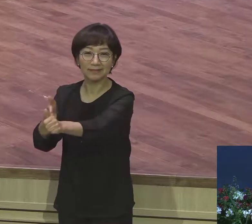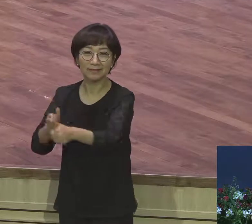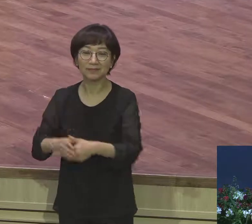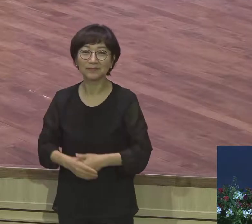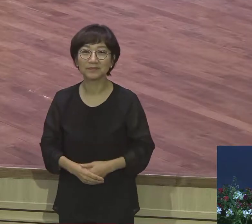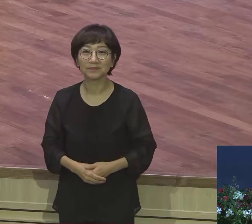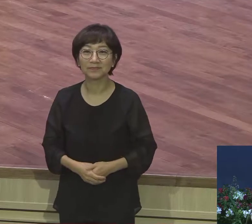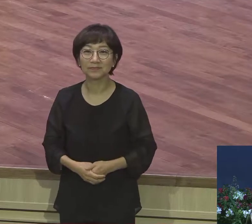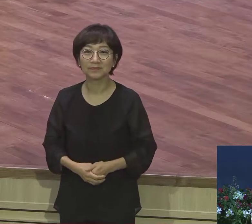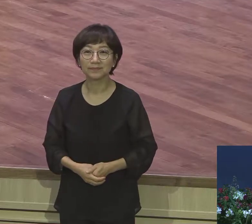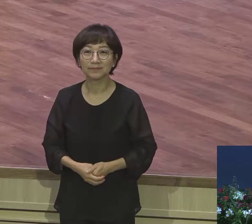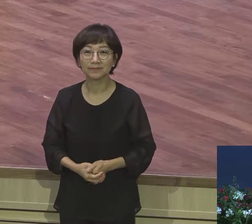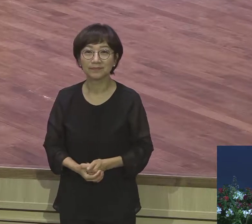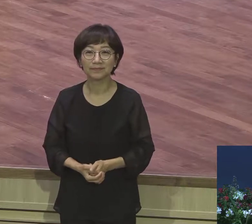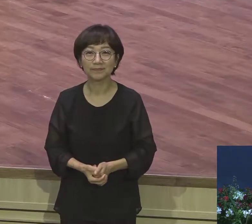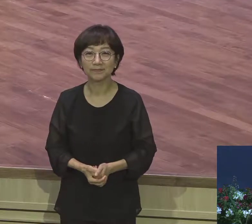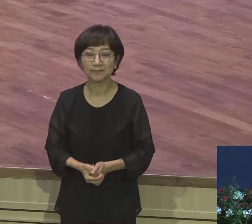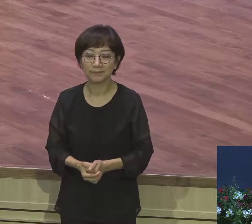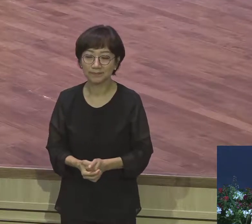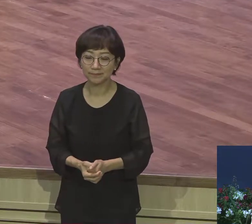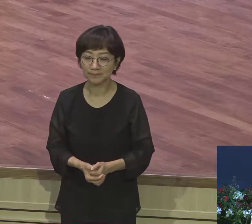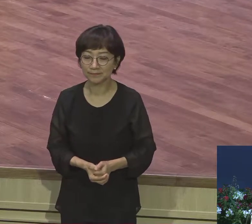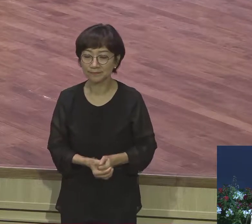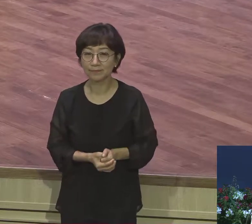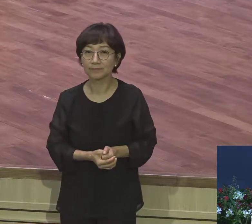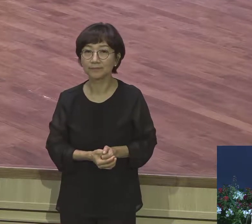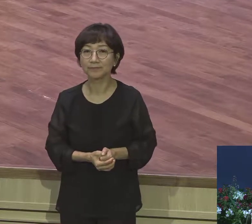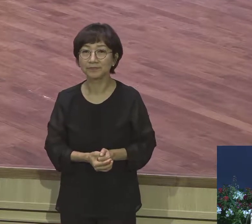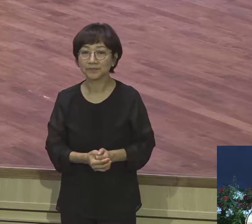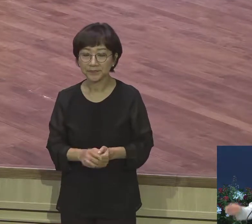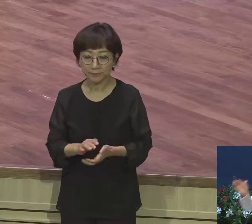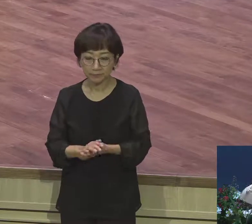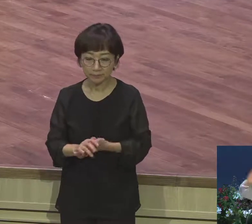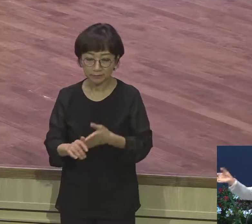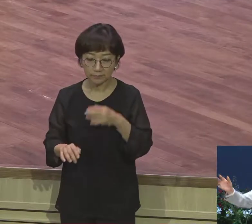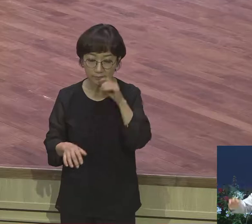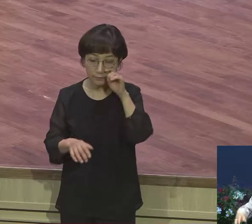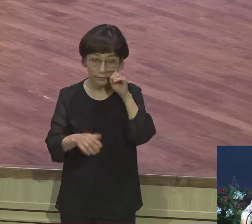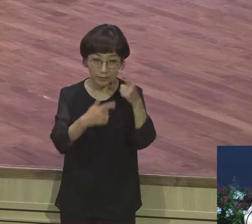서울을 가서 어디로 가야지 그 다음에 뭘 해야 될지 그 다음에 아무 계획이 없어